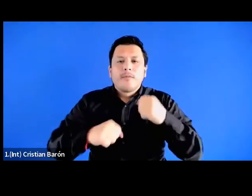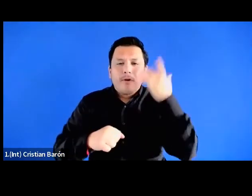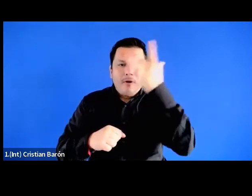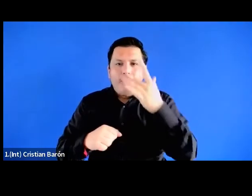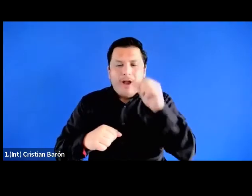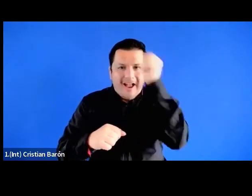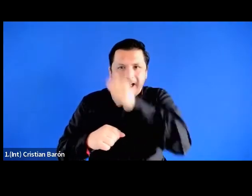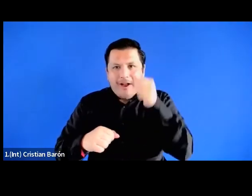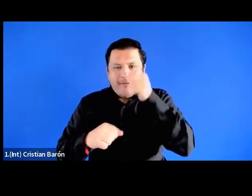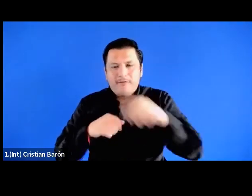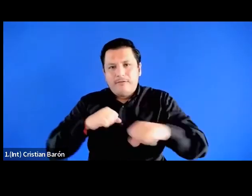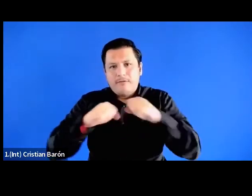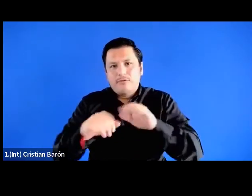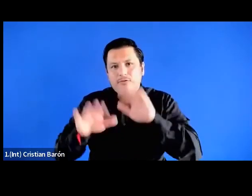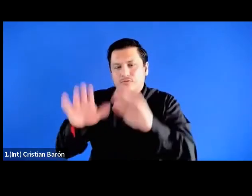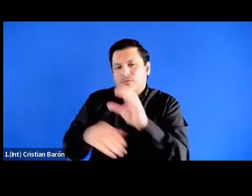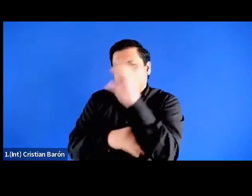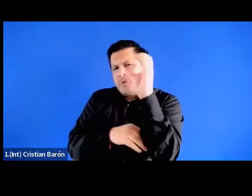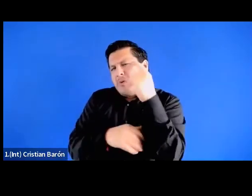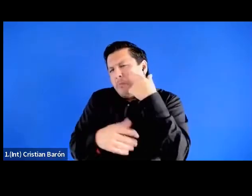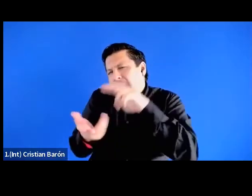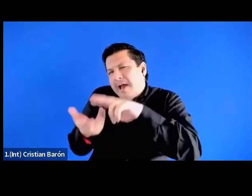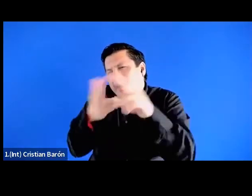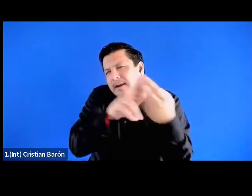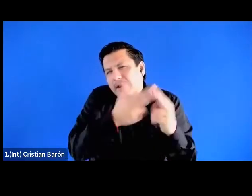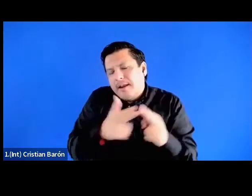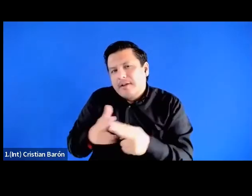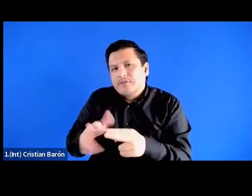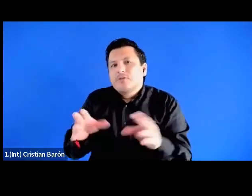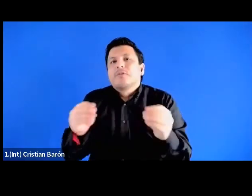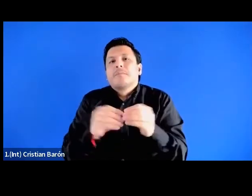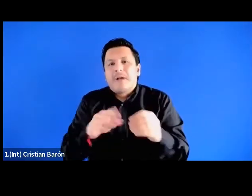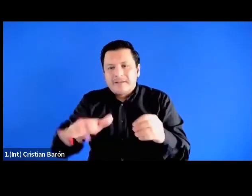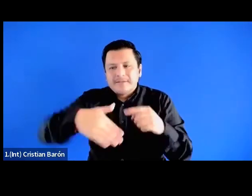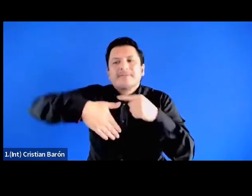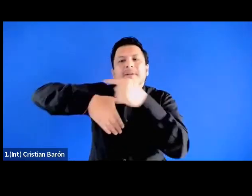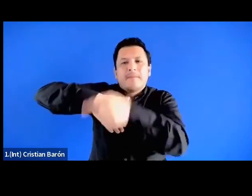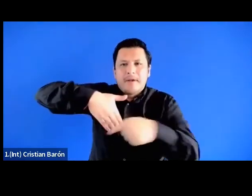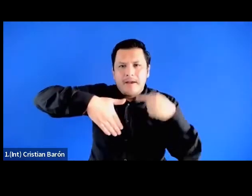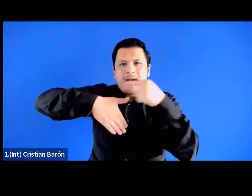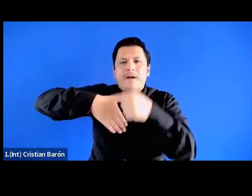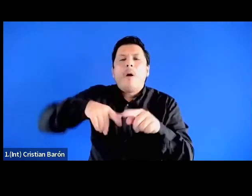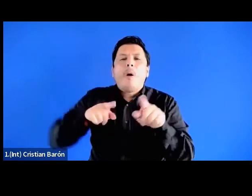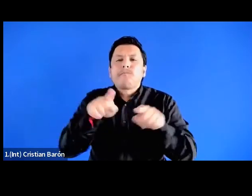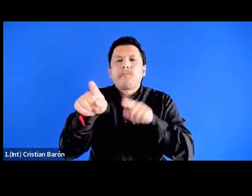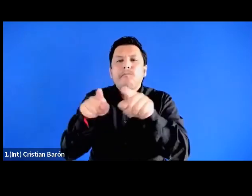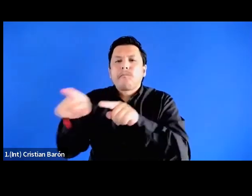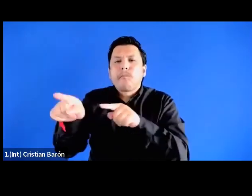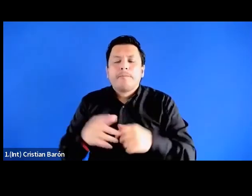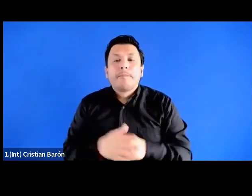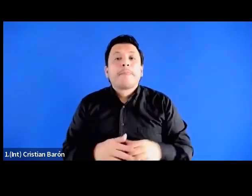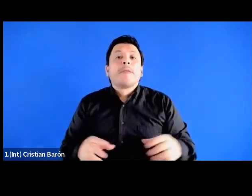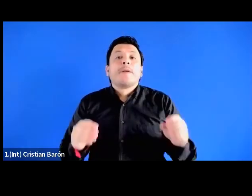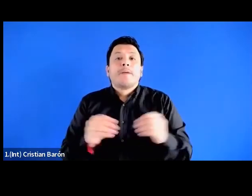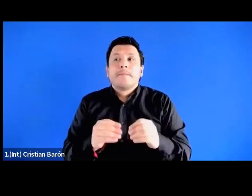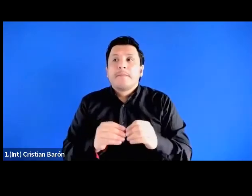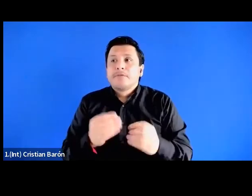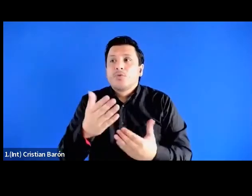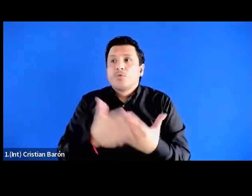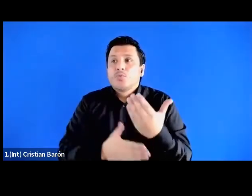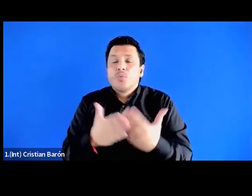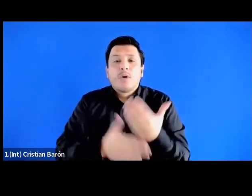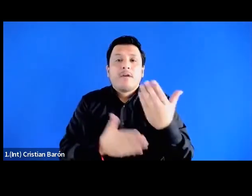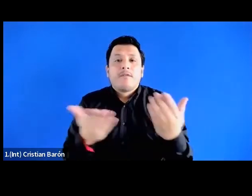este país pero podríamos verlo también en el movimiento indígena de muchos países de América Latina ¿no? y luego ya termina con el nuevo milenio que